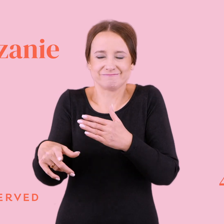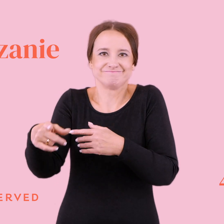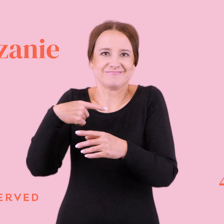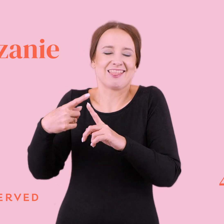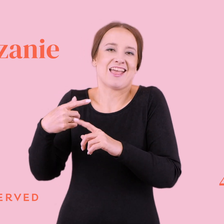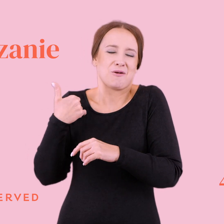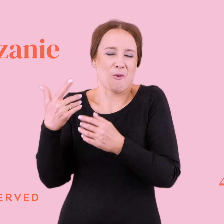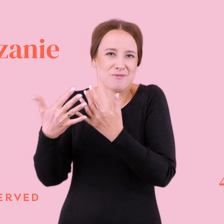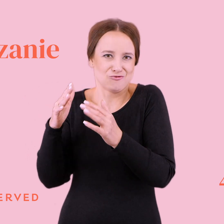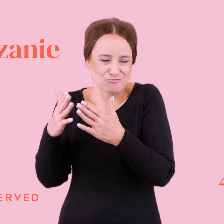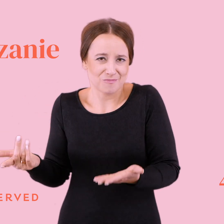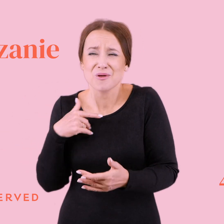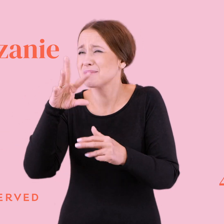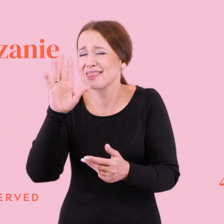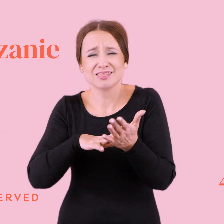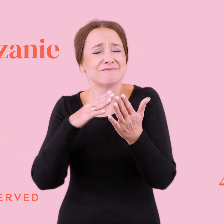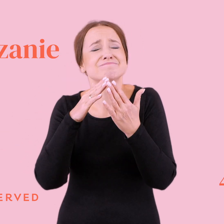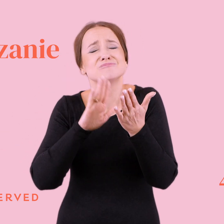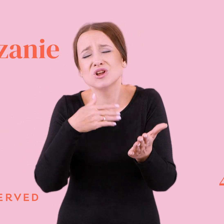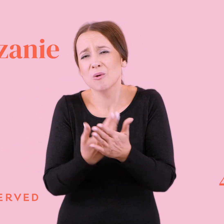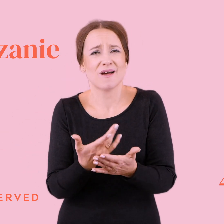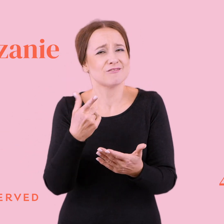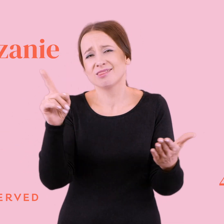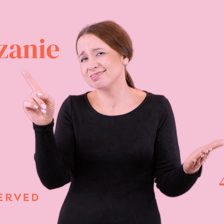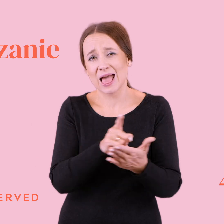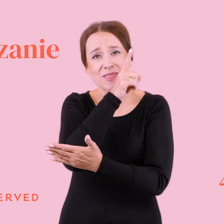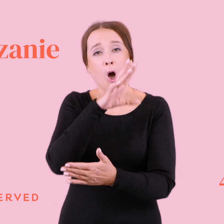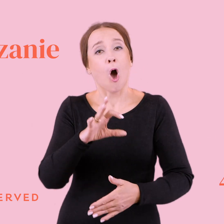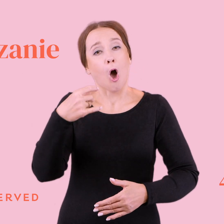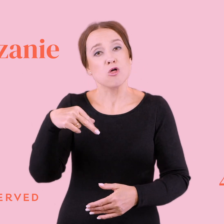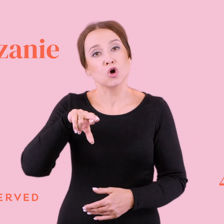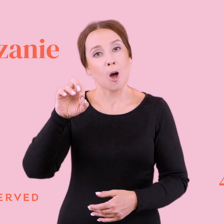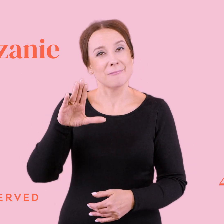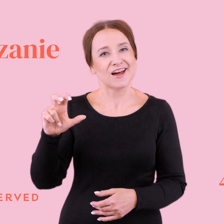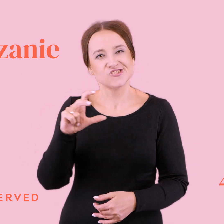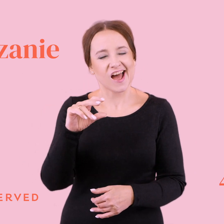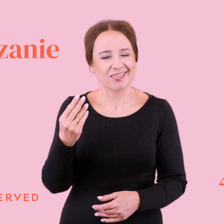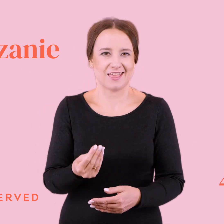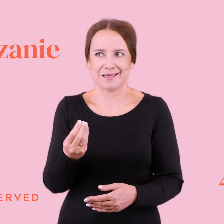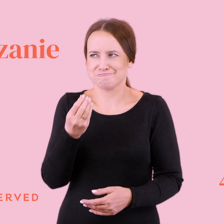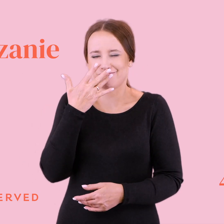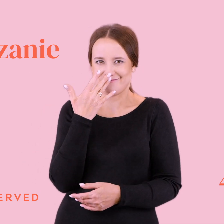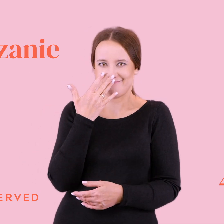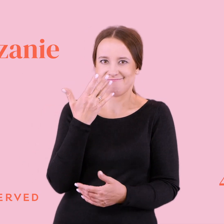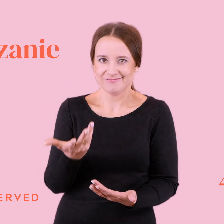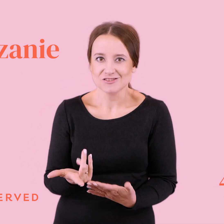I to jest, kochani, piękny przykład nieudanego odrobaczania. No bo tym, wiecie, takim pożądanym przez idiotki